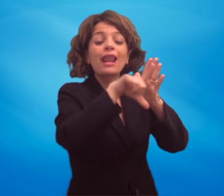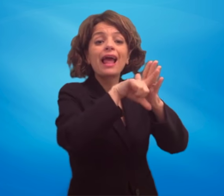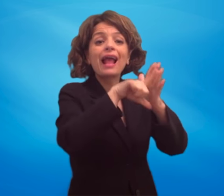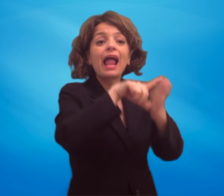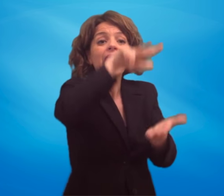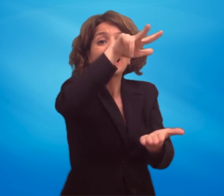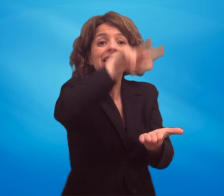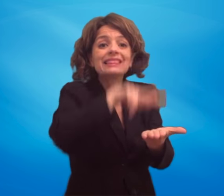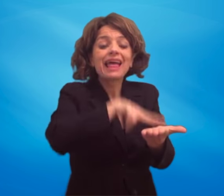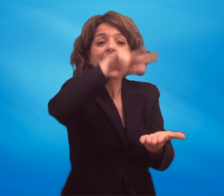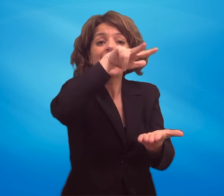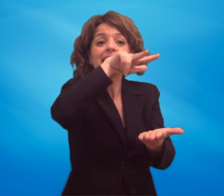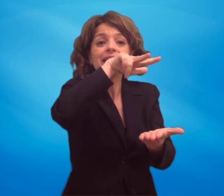dall'organo competente.